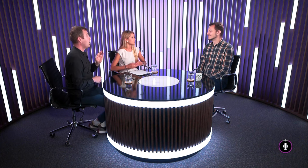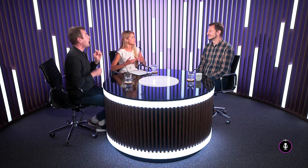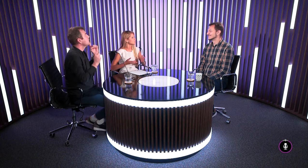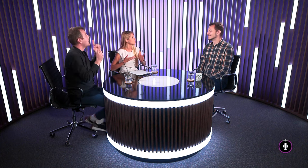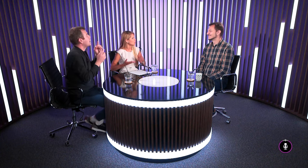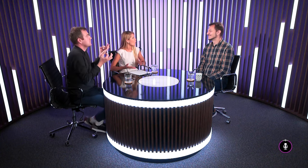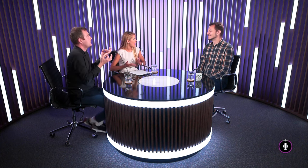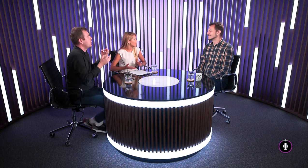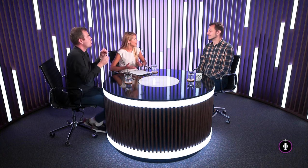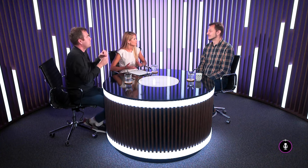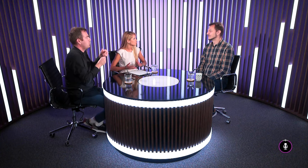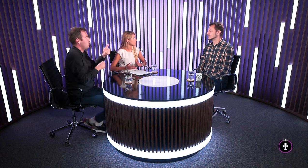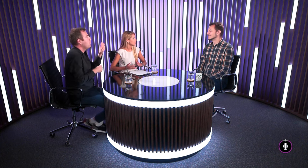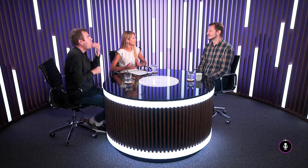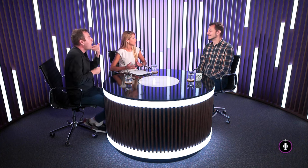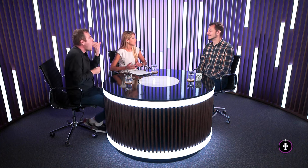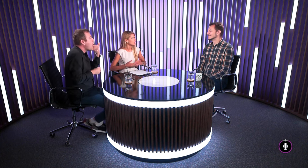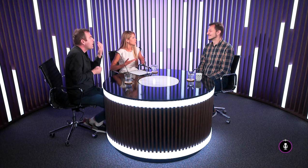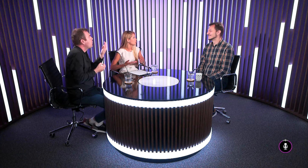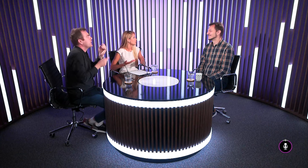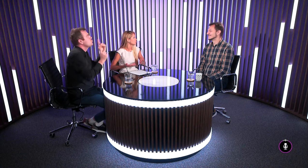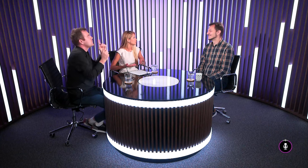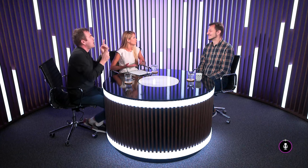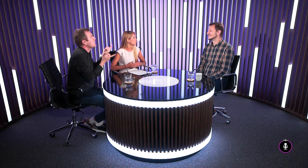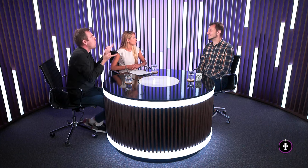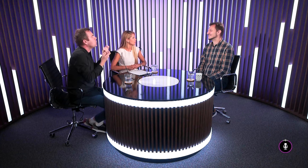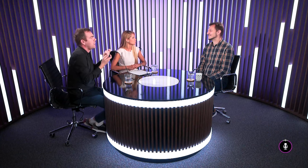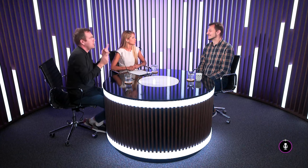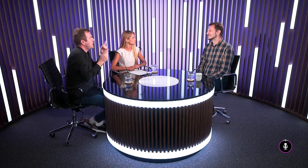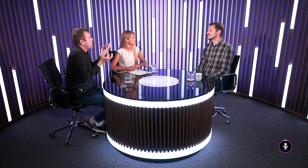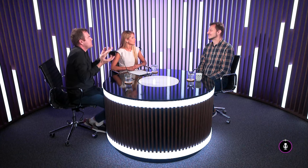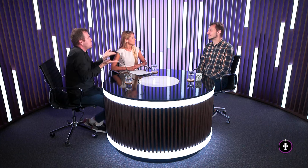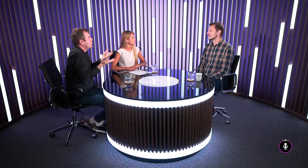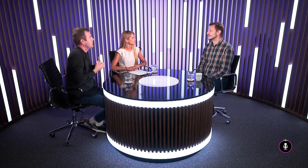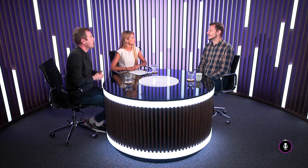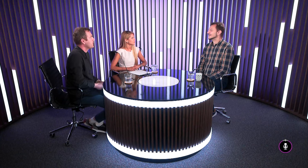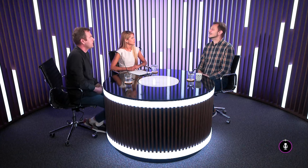zákazané, vnímalo sa to ako hamba v podstate na verejnosti, alebo aký bol ten dôvod, prečo?